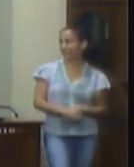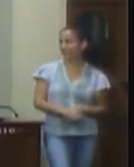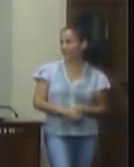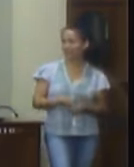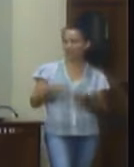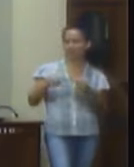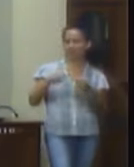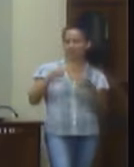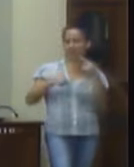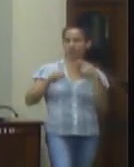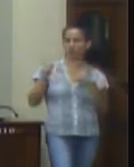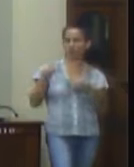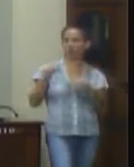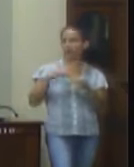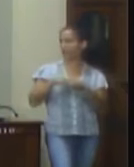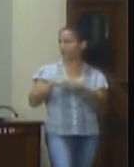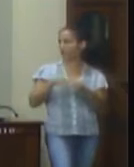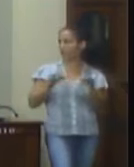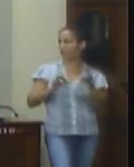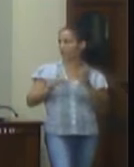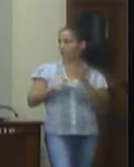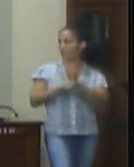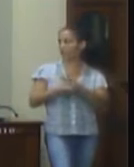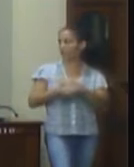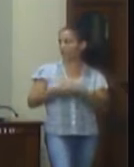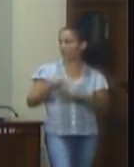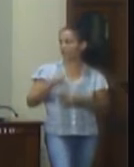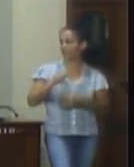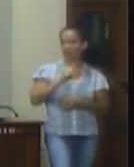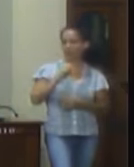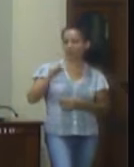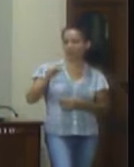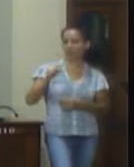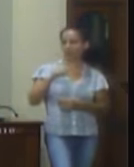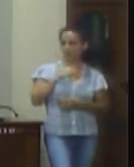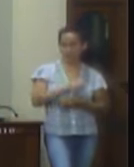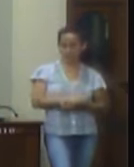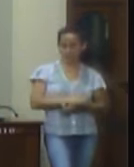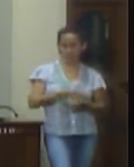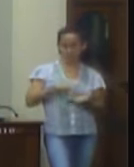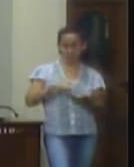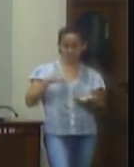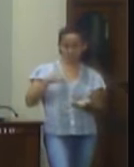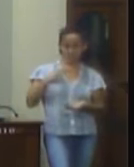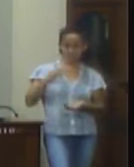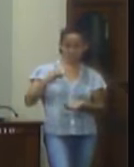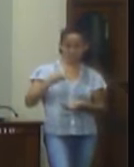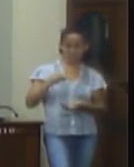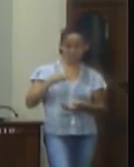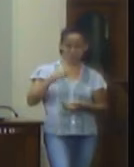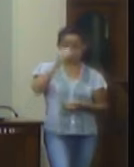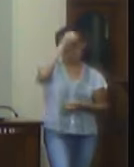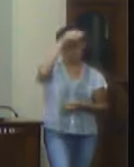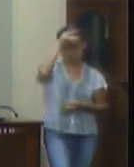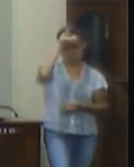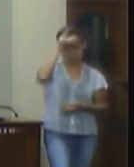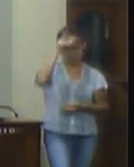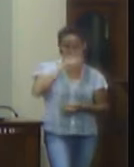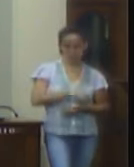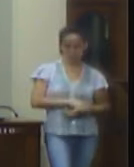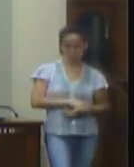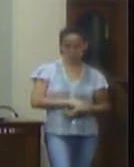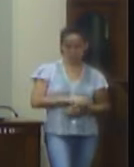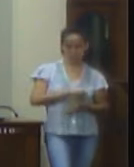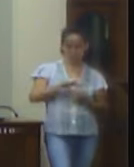discussão única e votação projeto de lei ordinária 88 mensagem 40 do poder executivo